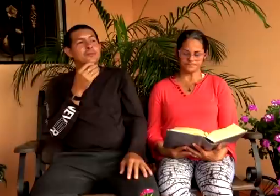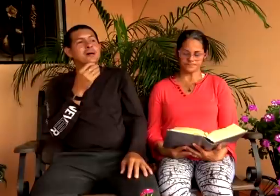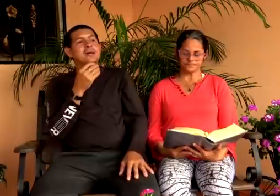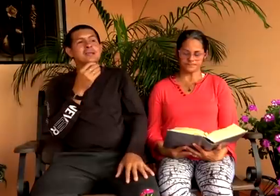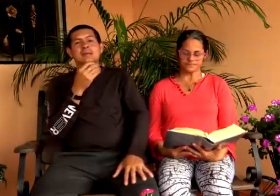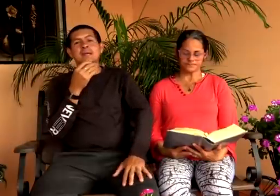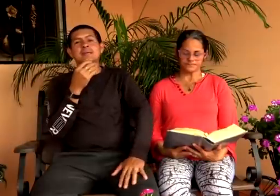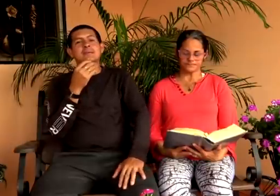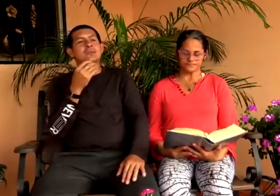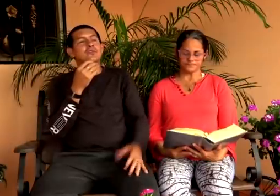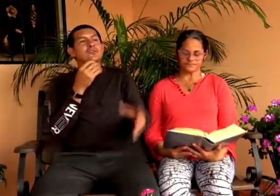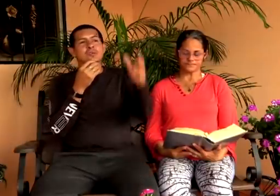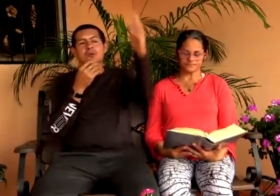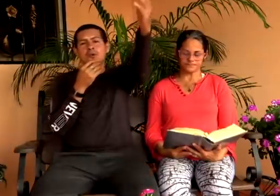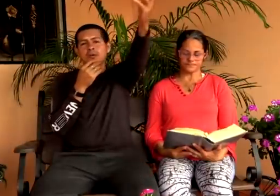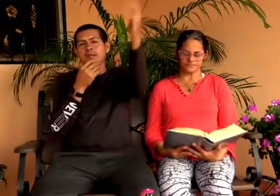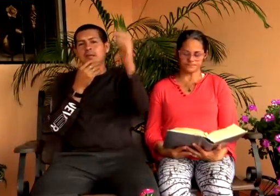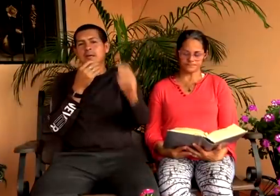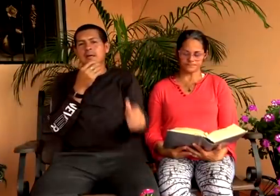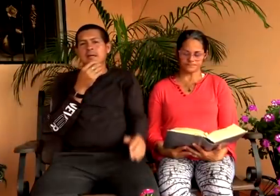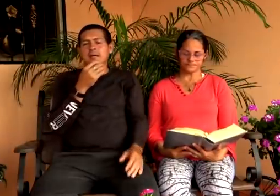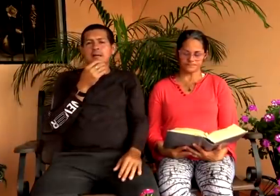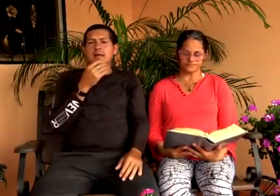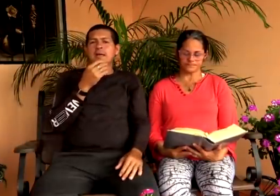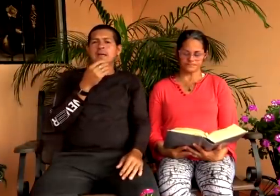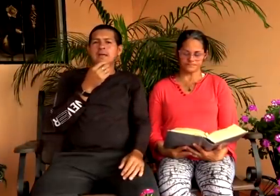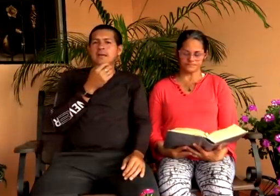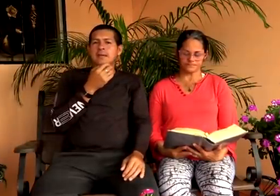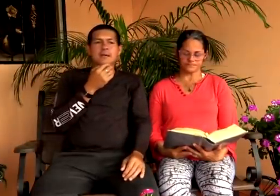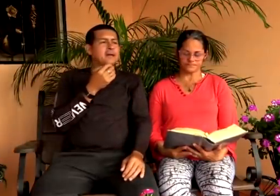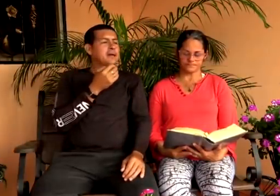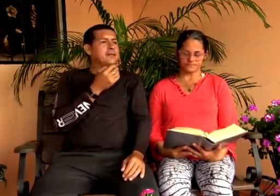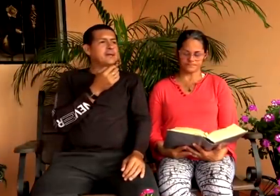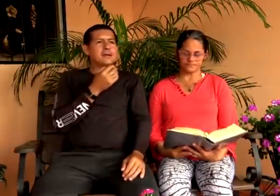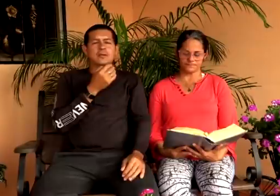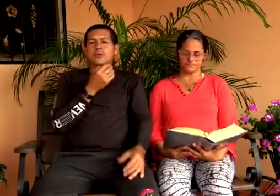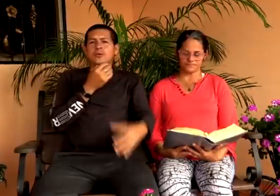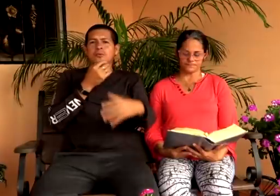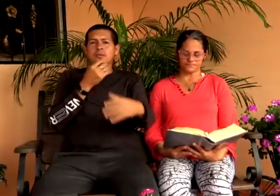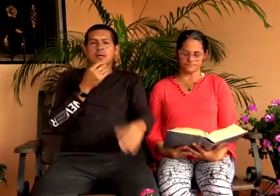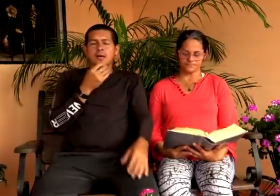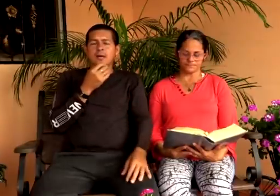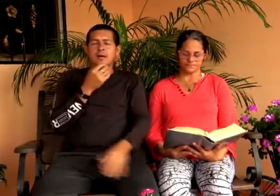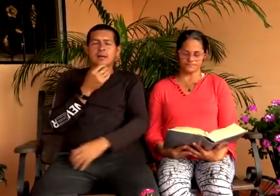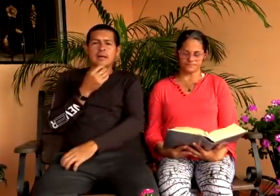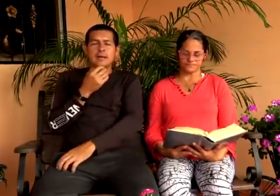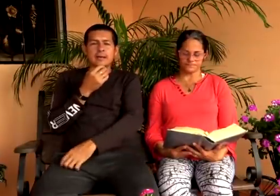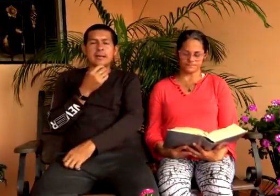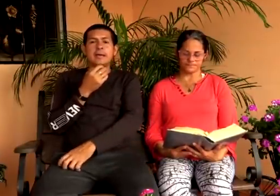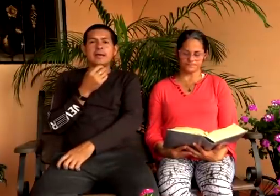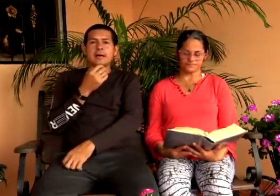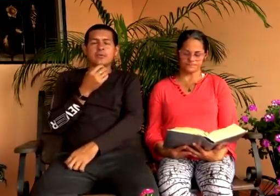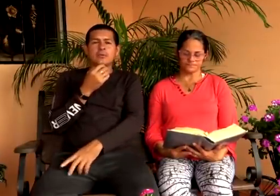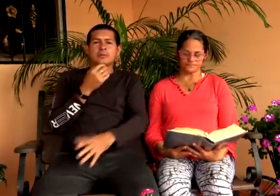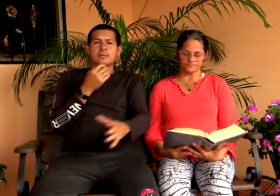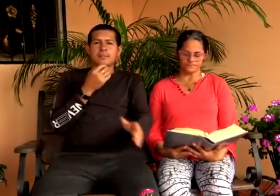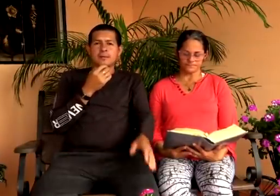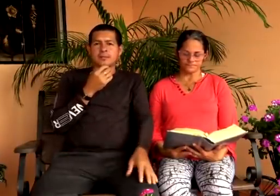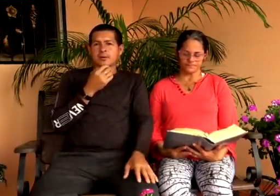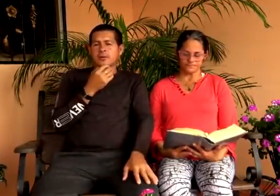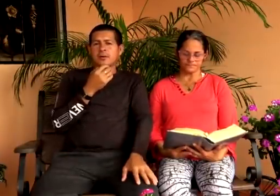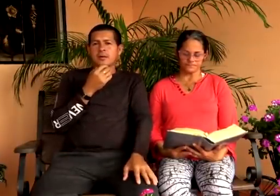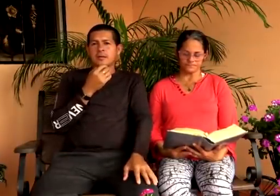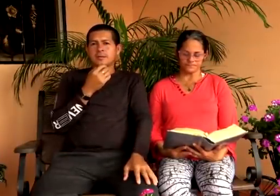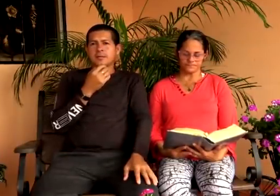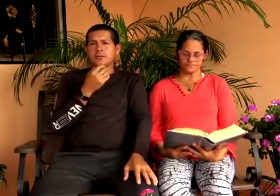Por más que se crean conocedores de las leyes, de la Biblia, de todo, y se crean, crean la última